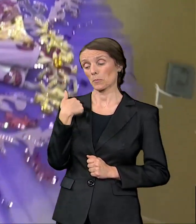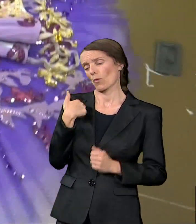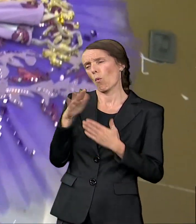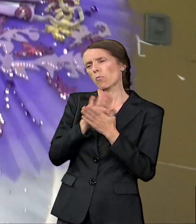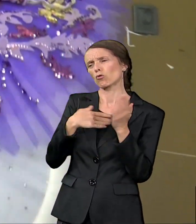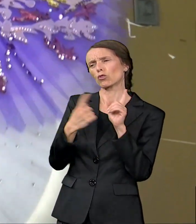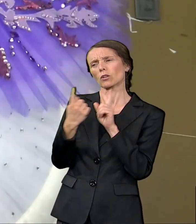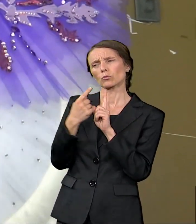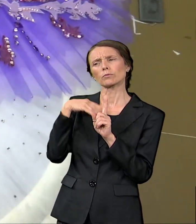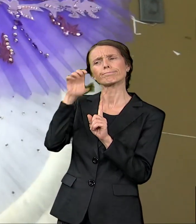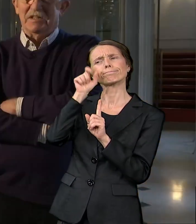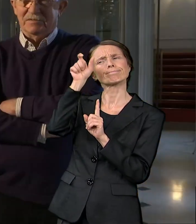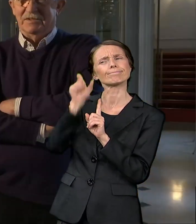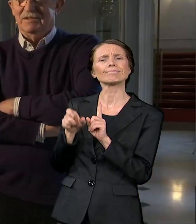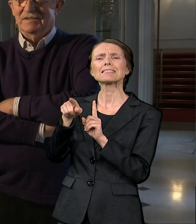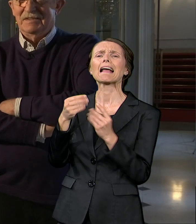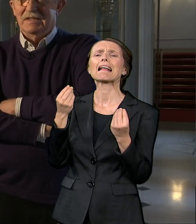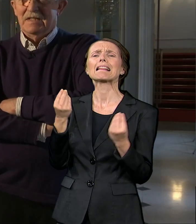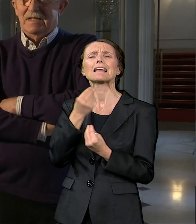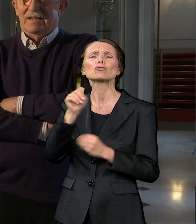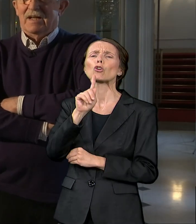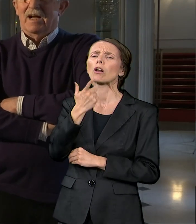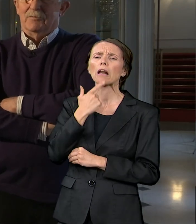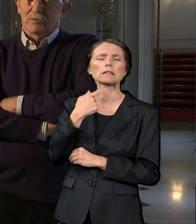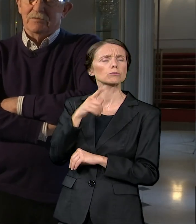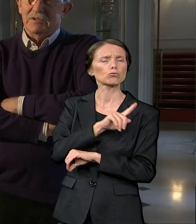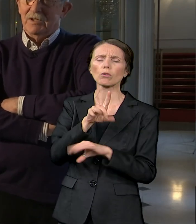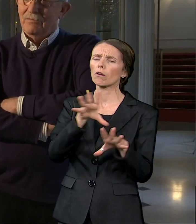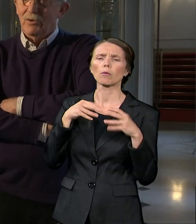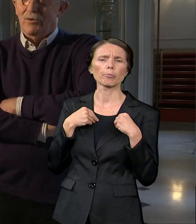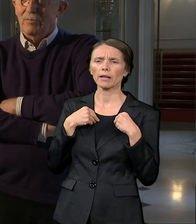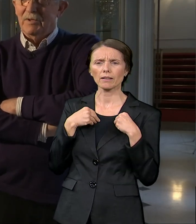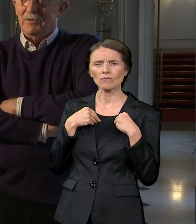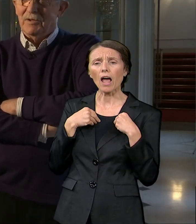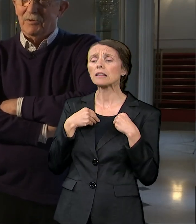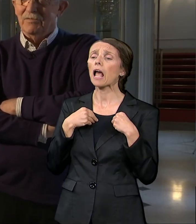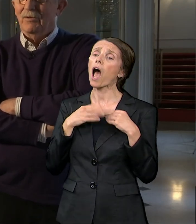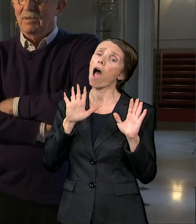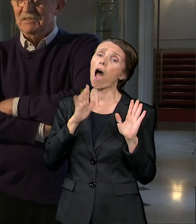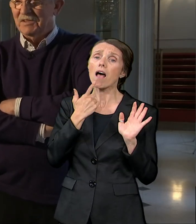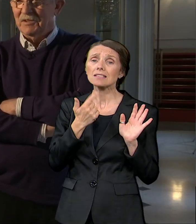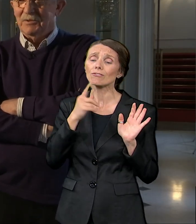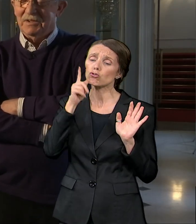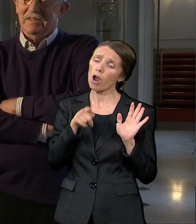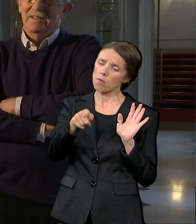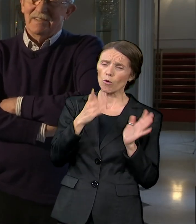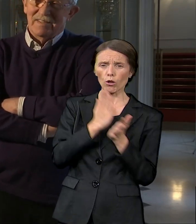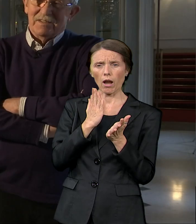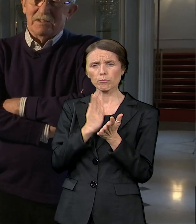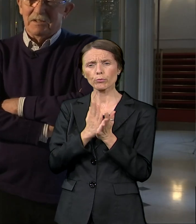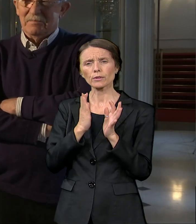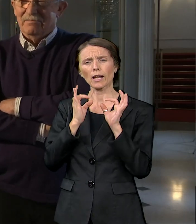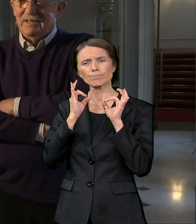ne pristaje ni našto što je se ne sviđa. A to sviđa je vrlo komplikovano i vrlo bazirano i na